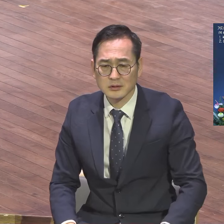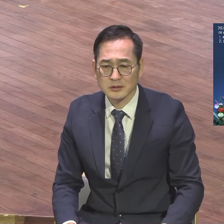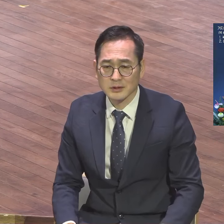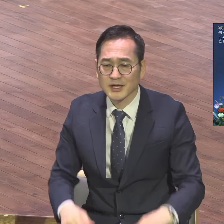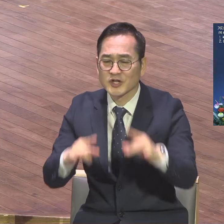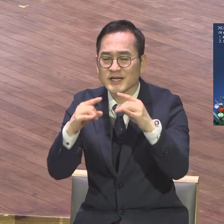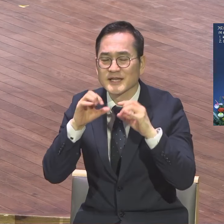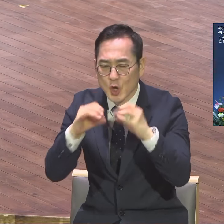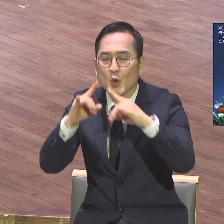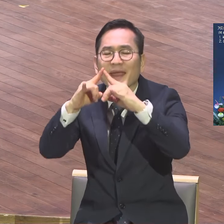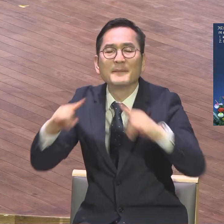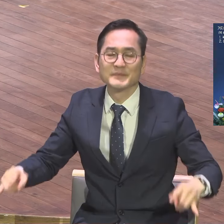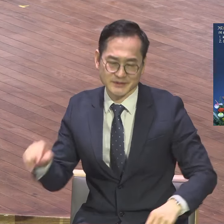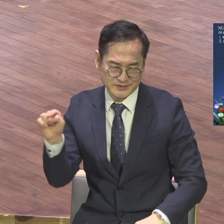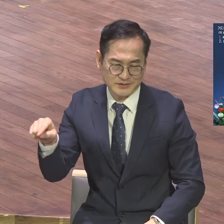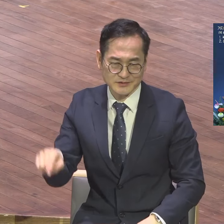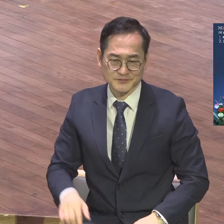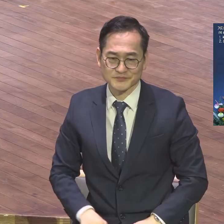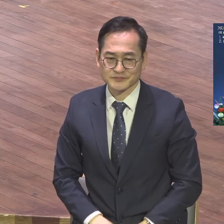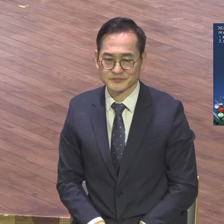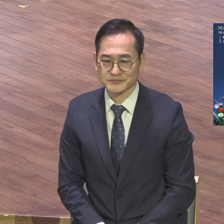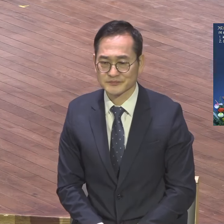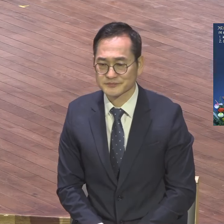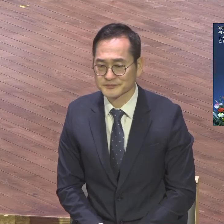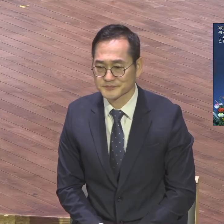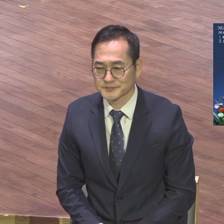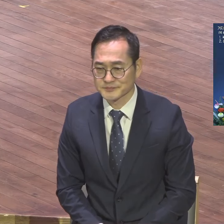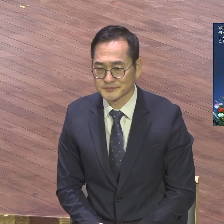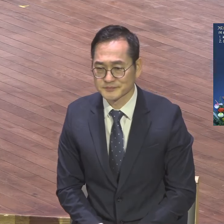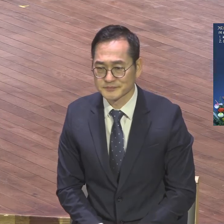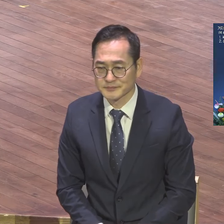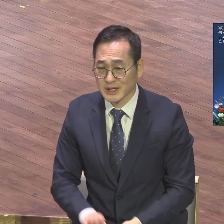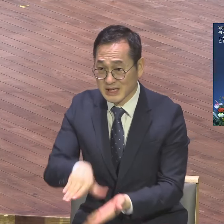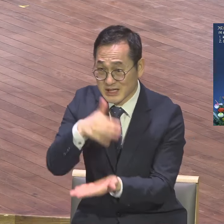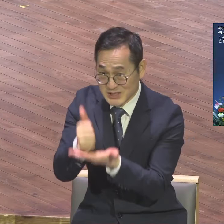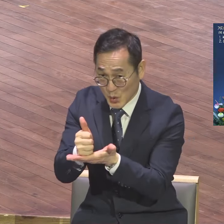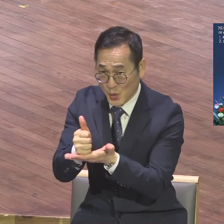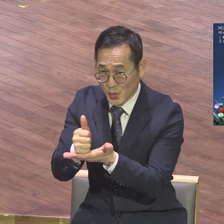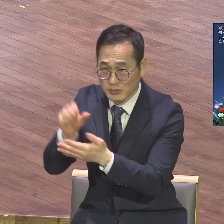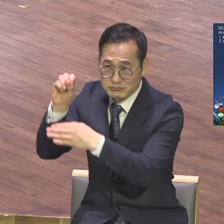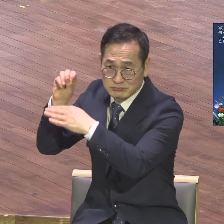캠프가 불이잖아요 그리스도를 밝히는 게 전도 캠프라고